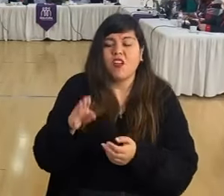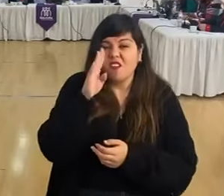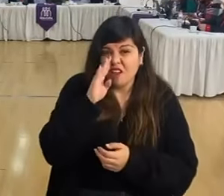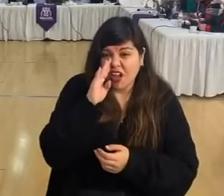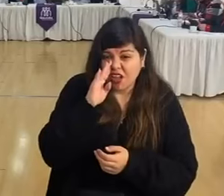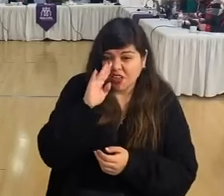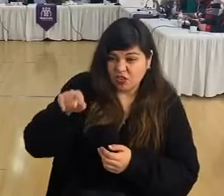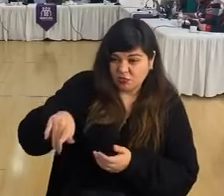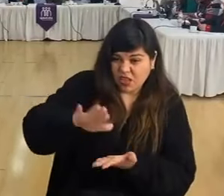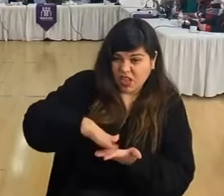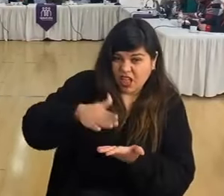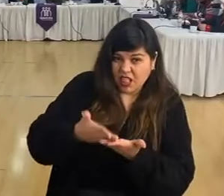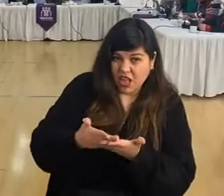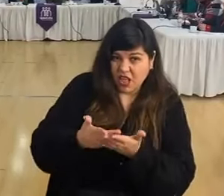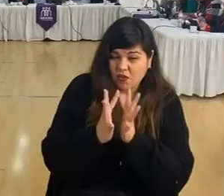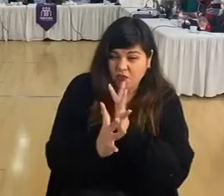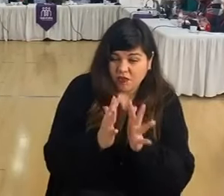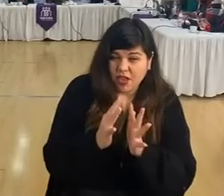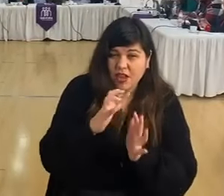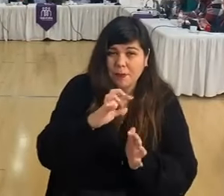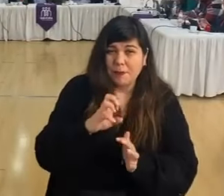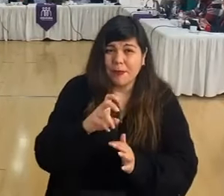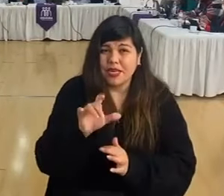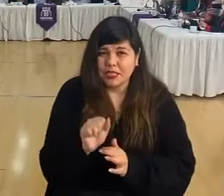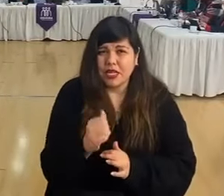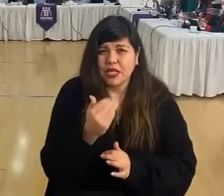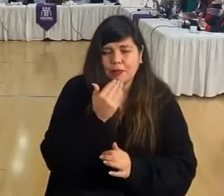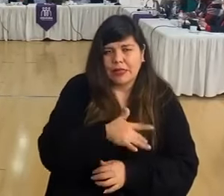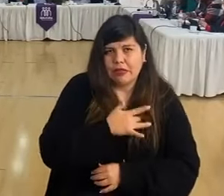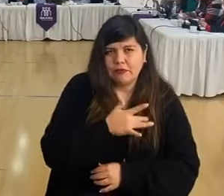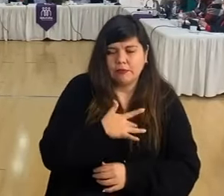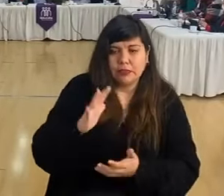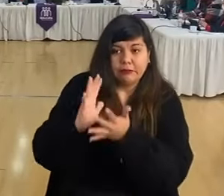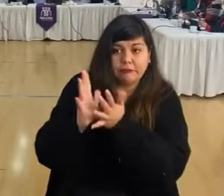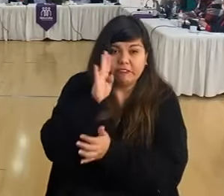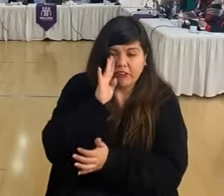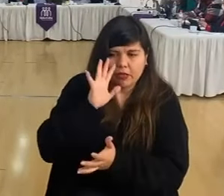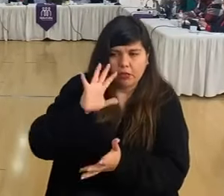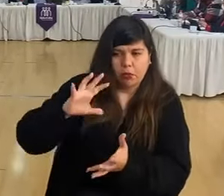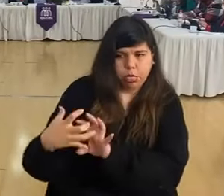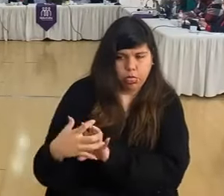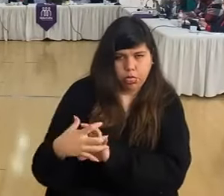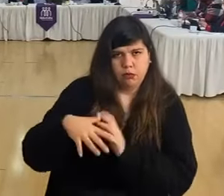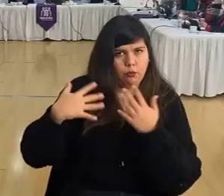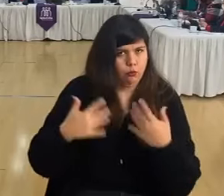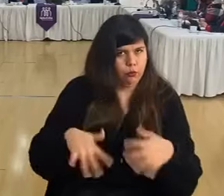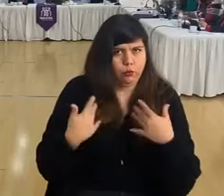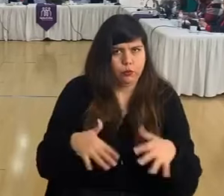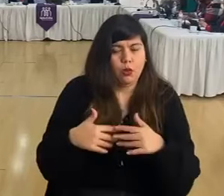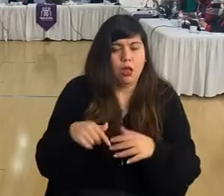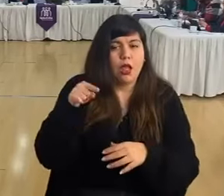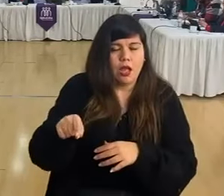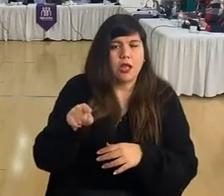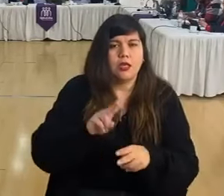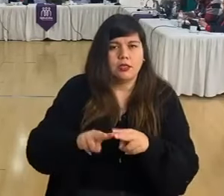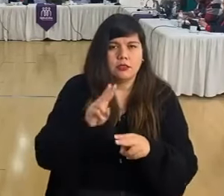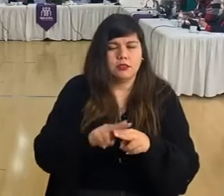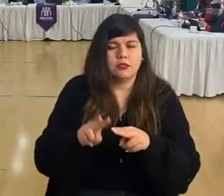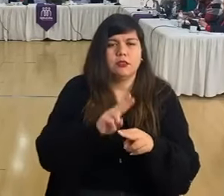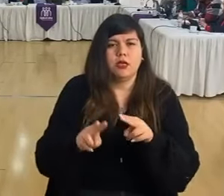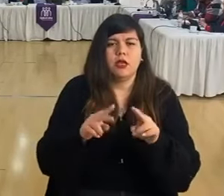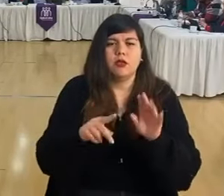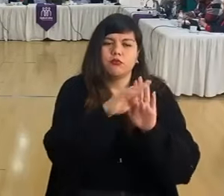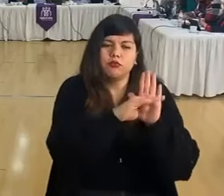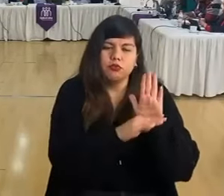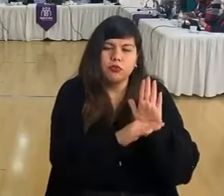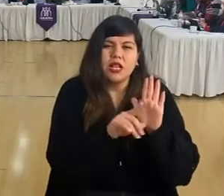las ferias y de los persas, que hoy día lamentablemente también eran deplorables en la Comuna de Los Espejos. Ahí hicieron una licitación con esos